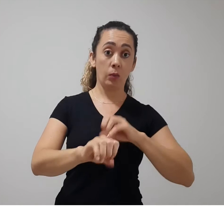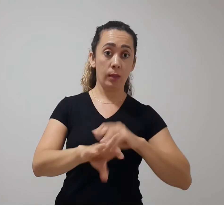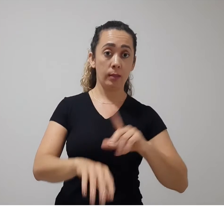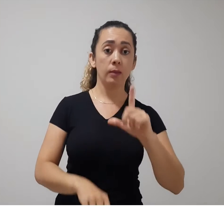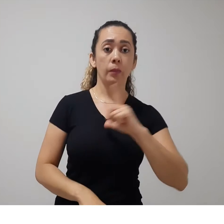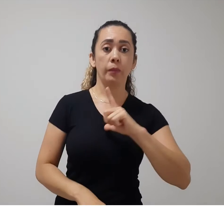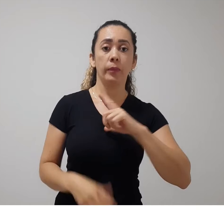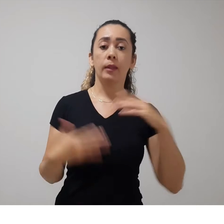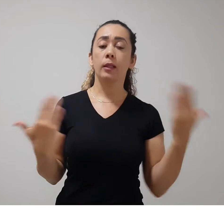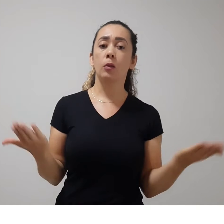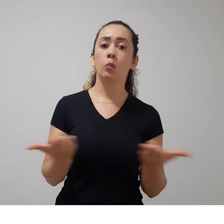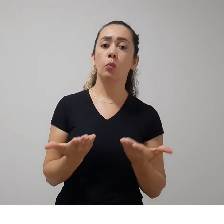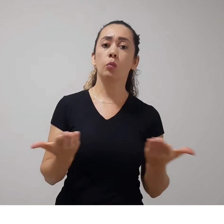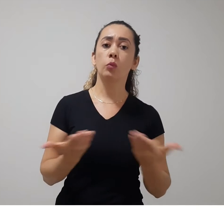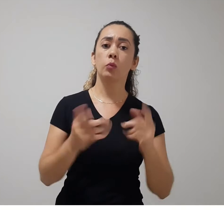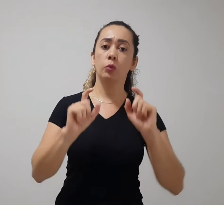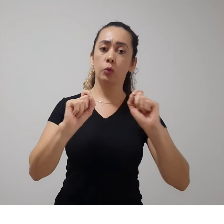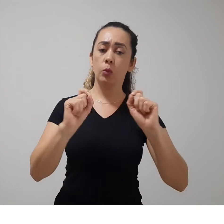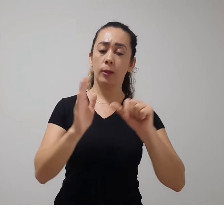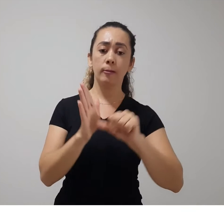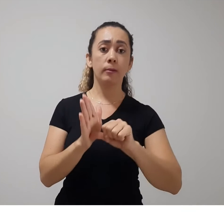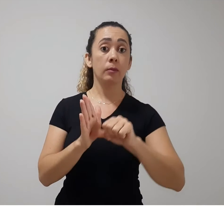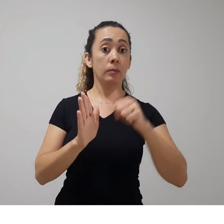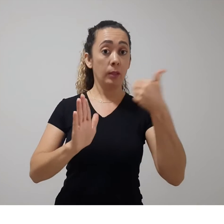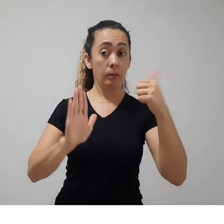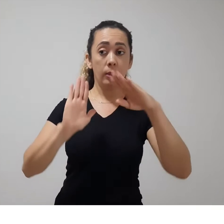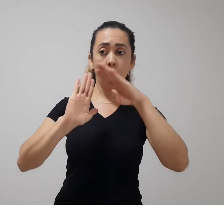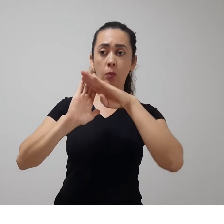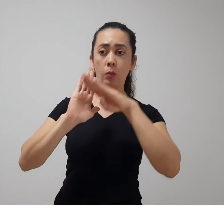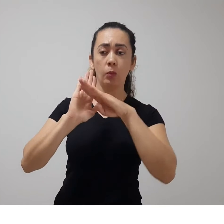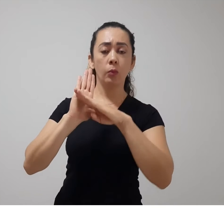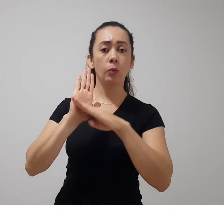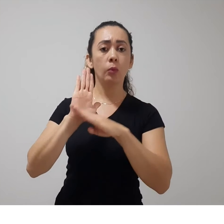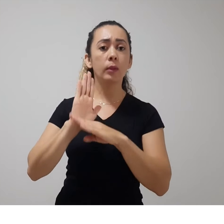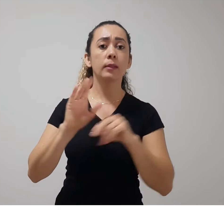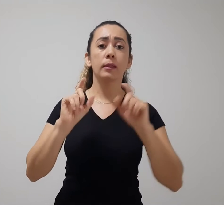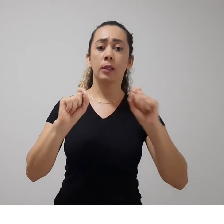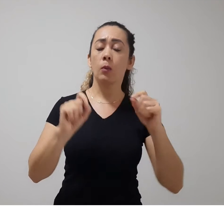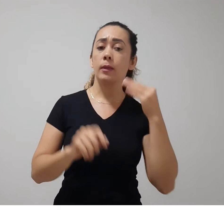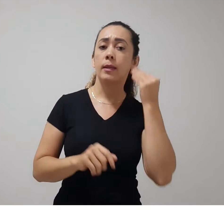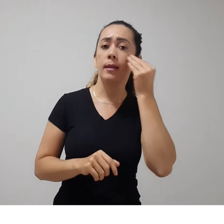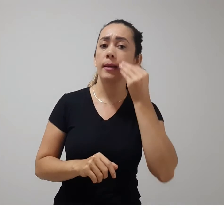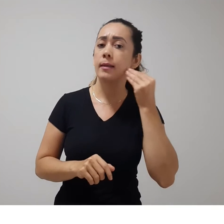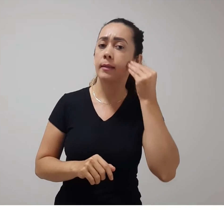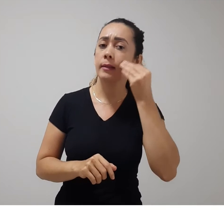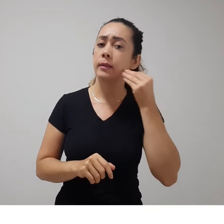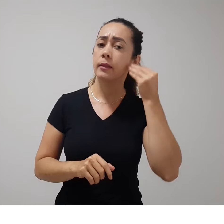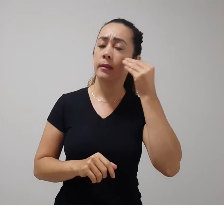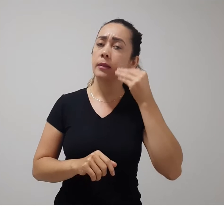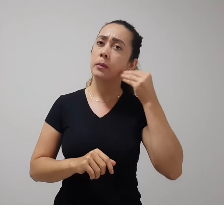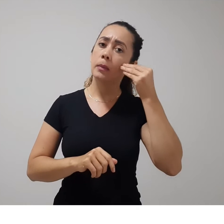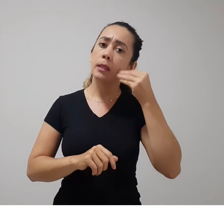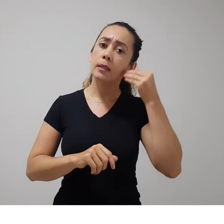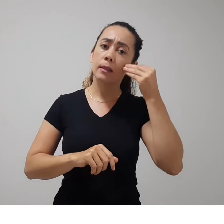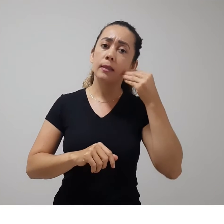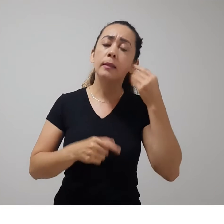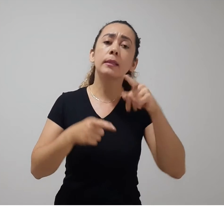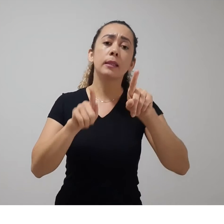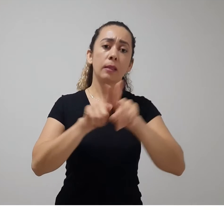Então, um dos primeiros eixos teóricos foi o chamado de rigorismo. O rigorismo foi primeiramente desenvolvido nos